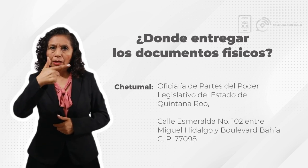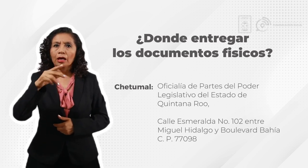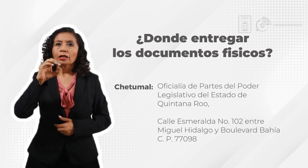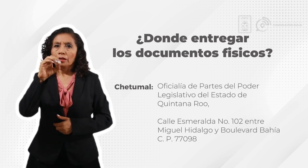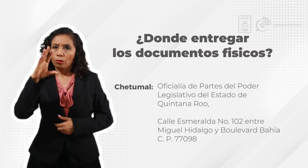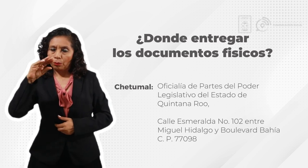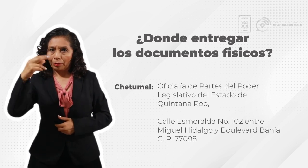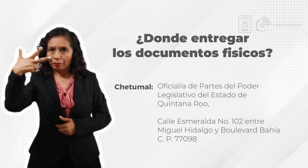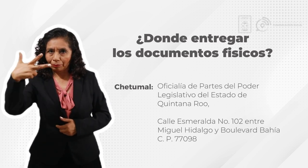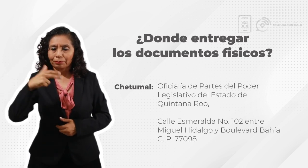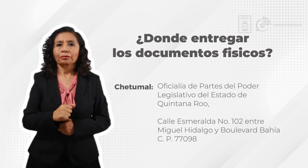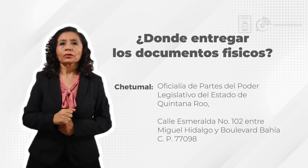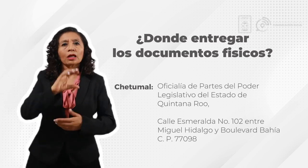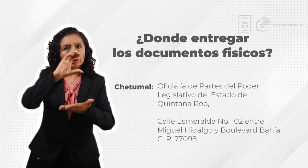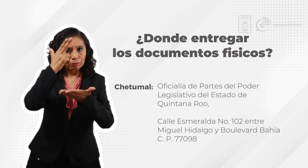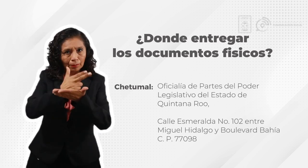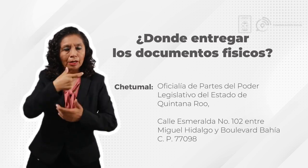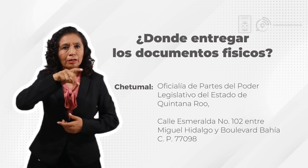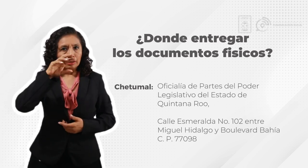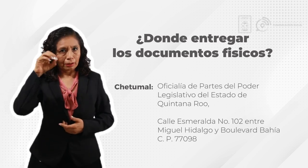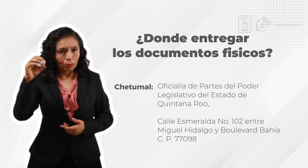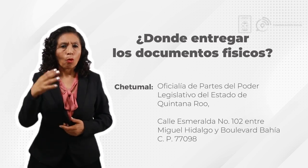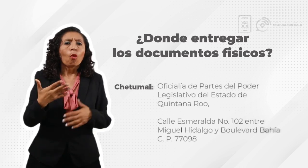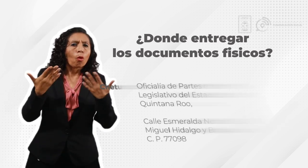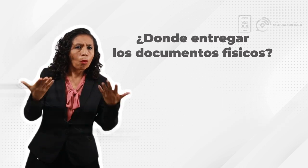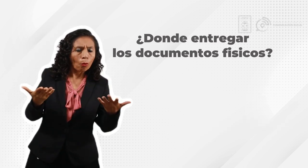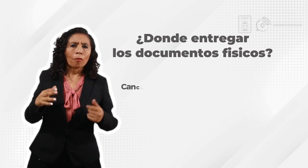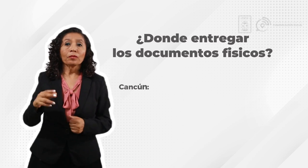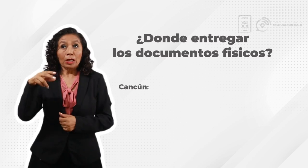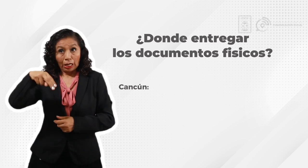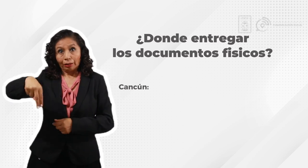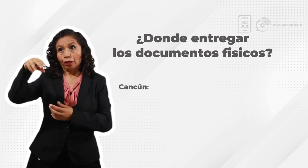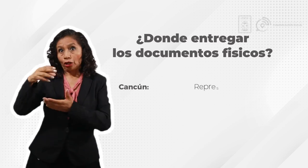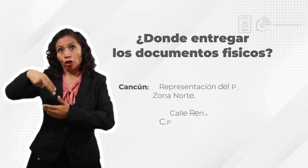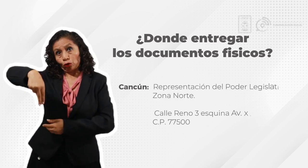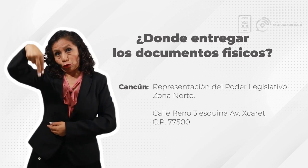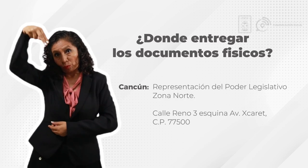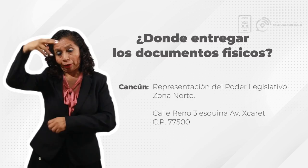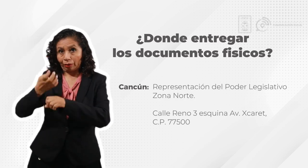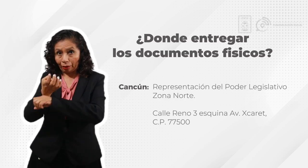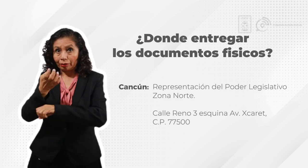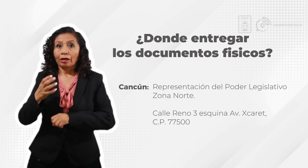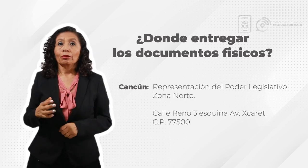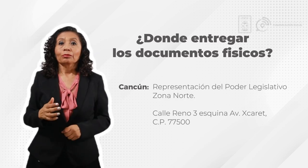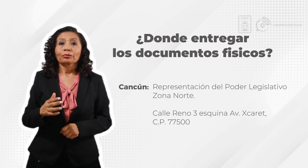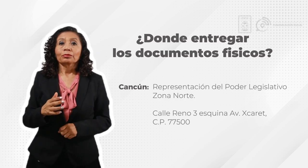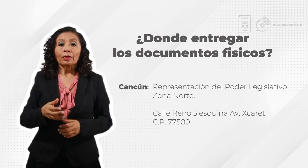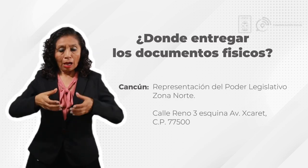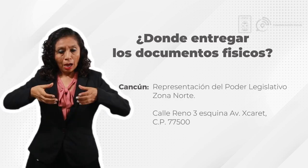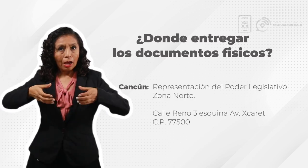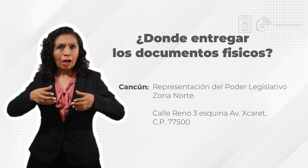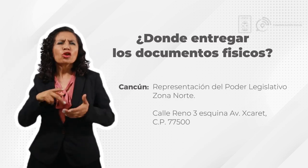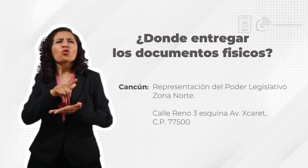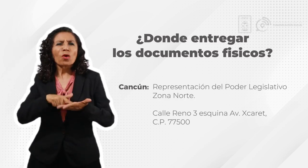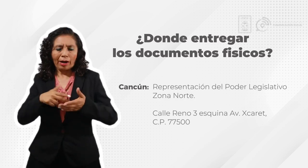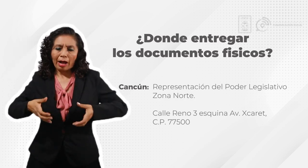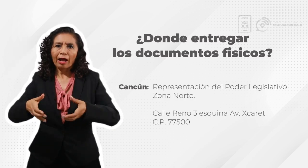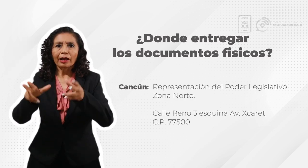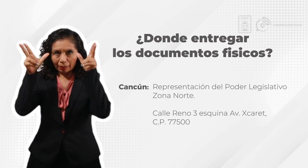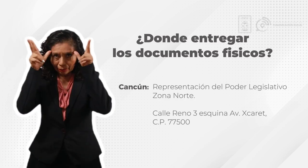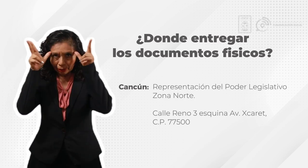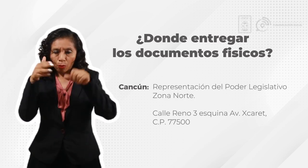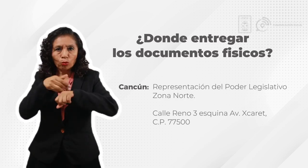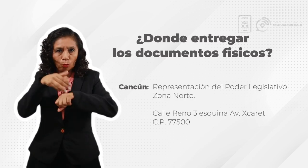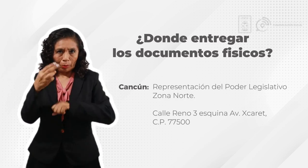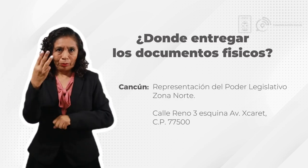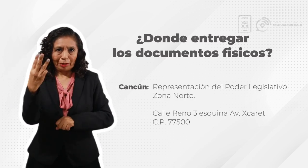77098, Chetumal, Quintana Roo, o en la representación del Poder Legislativo Zona Norte, ubicada en calle